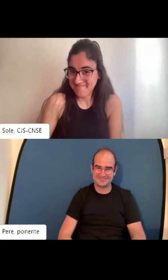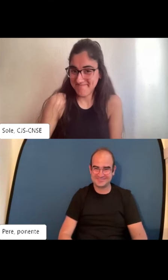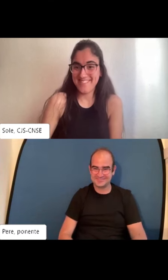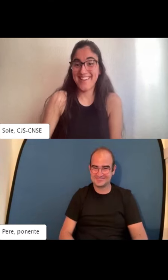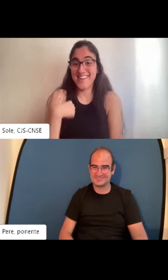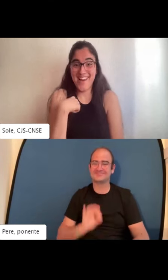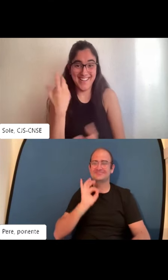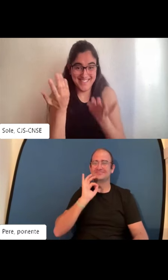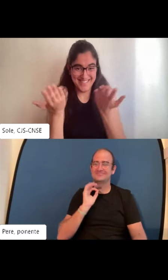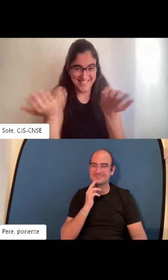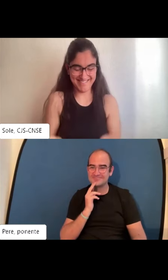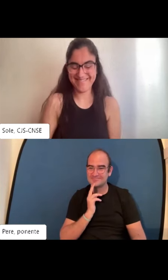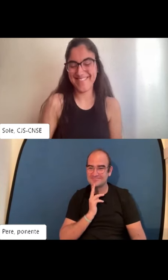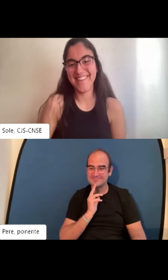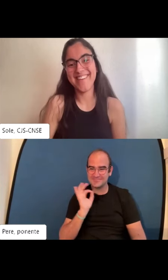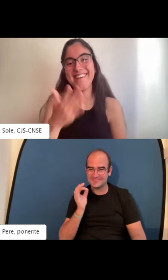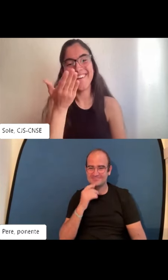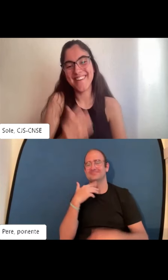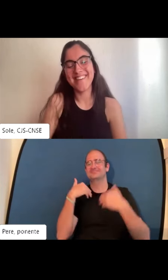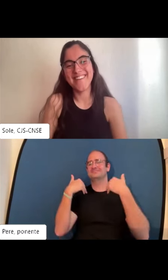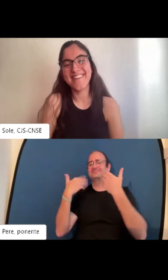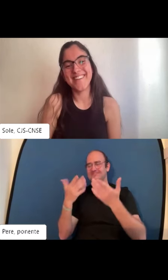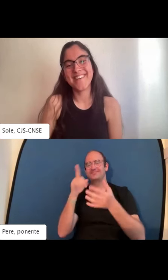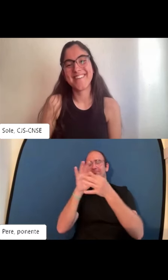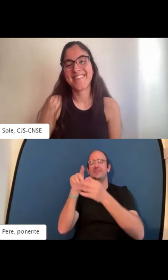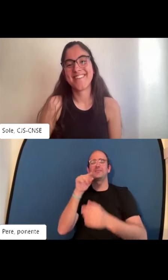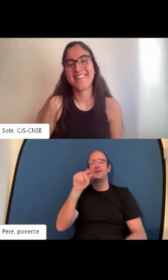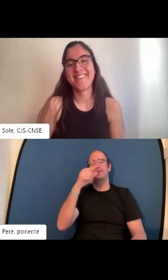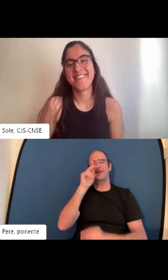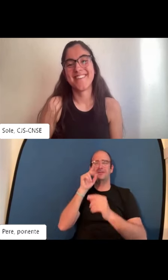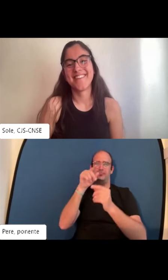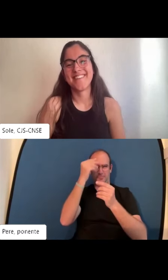A ver, eso lo que dicen las estadísticas, que la producción en carne es mayor ahora mismo.